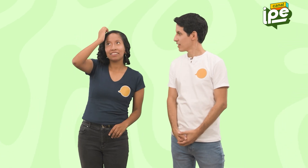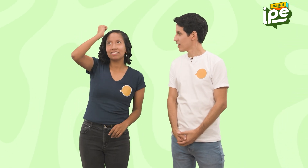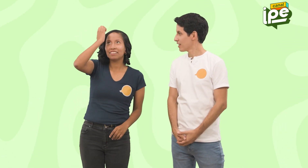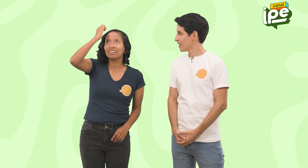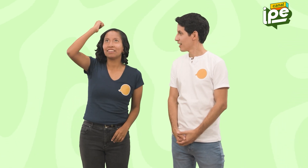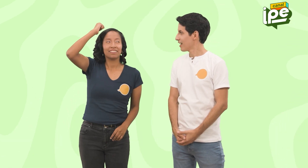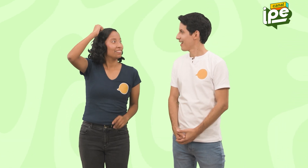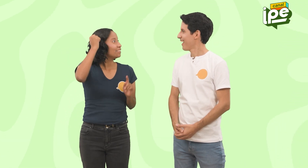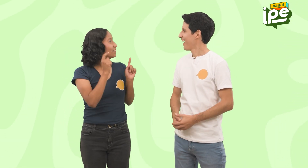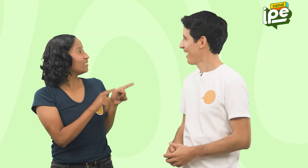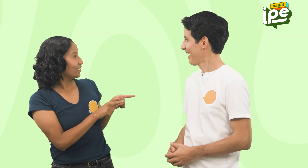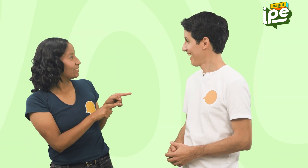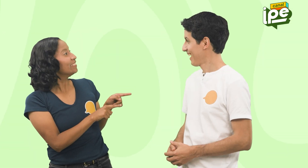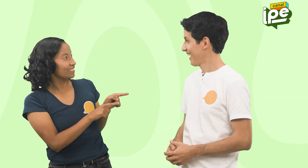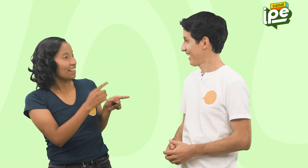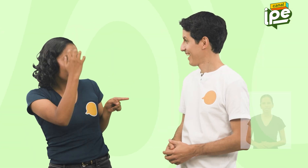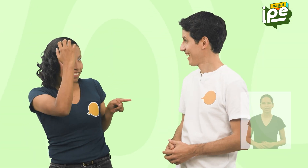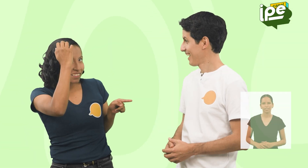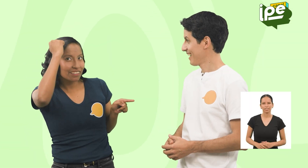Esta es tu seña A ver, repítela